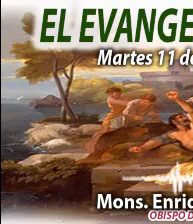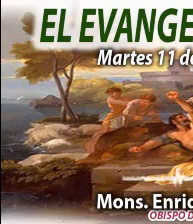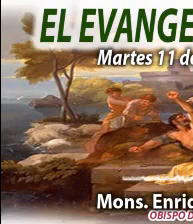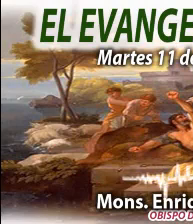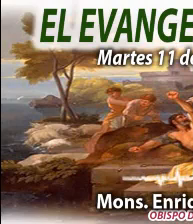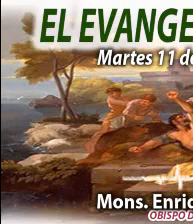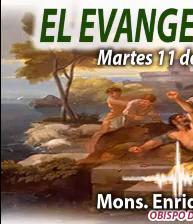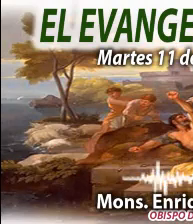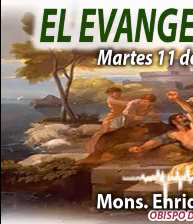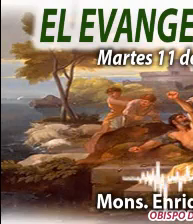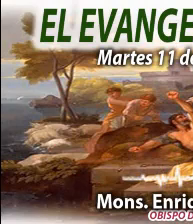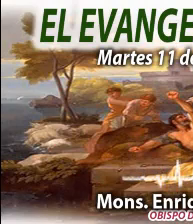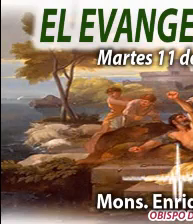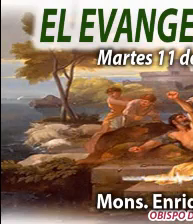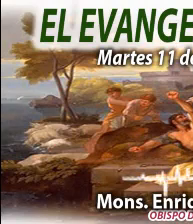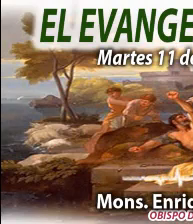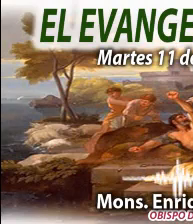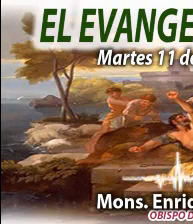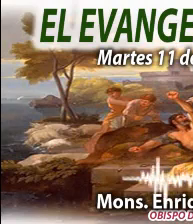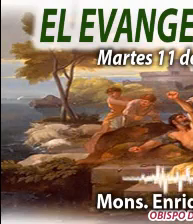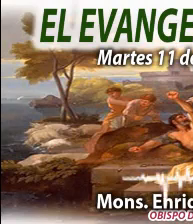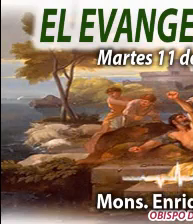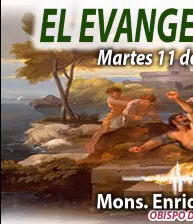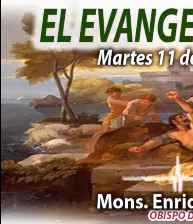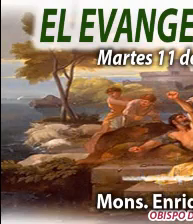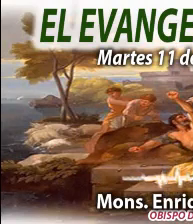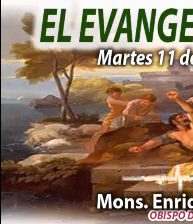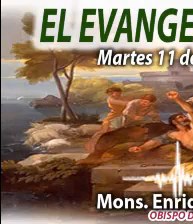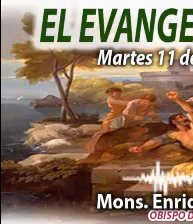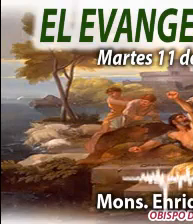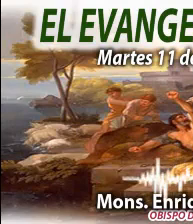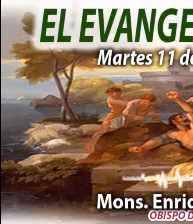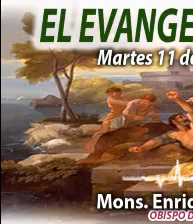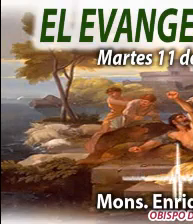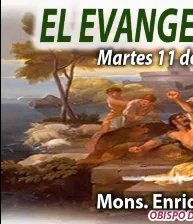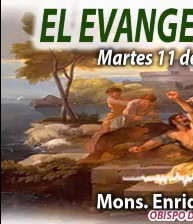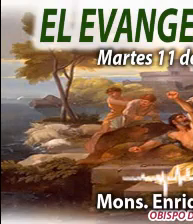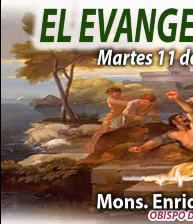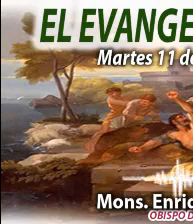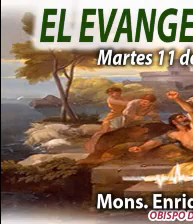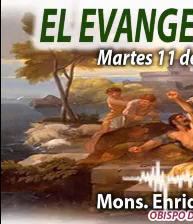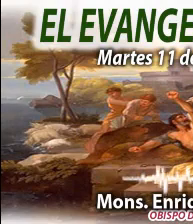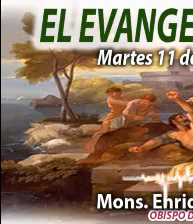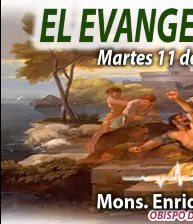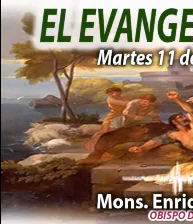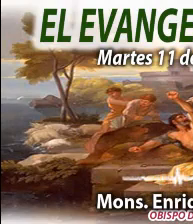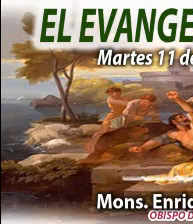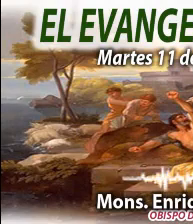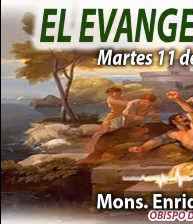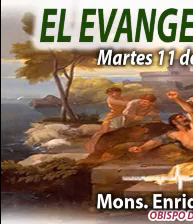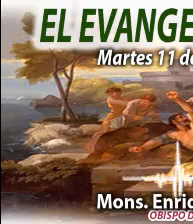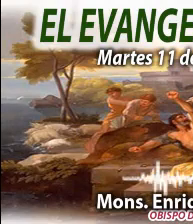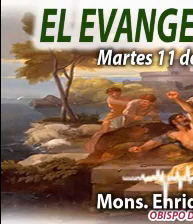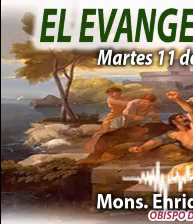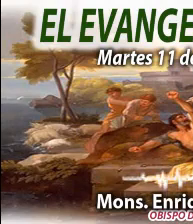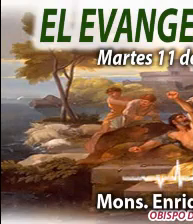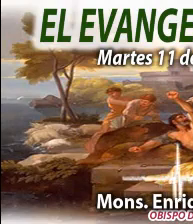En la voz de Monseñor Enrique Díaz, fortalezcamos nuestra fe, seamos testigos de Jesús vivo